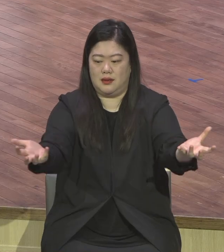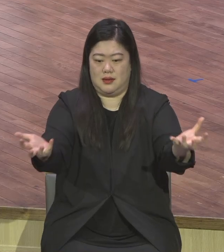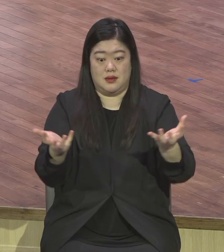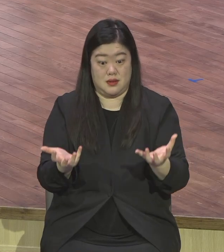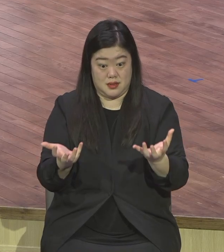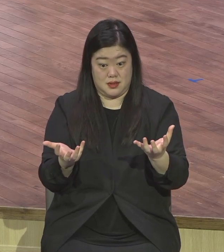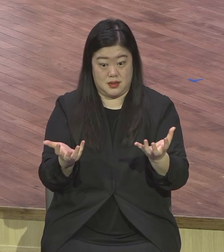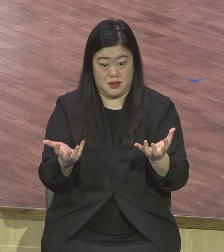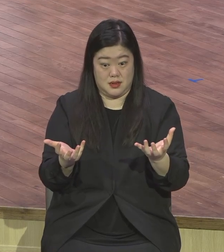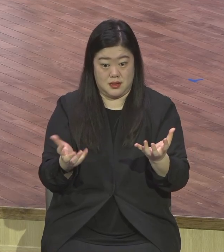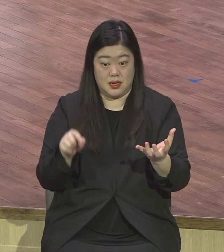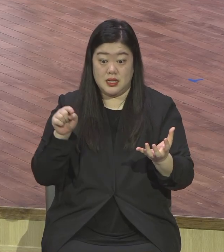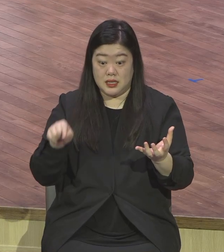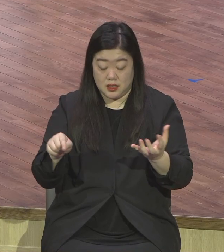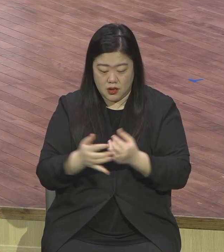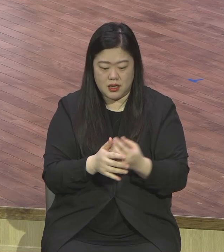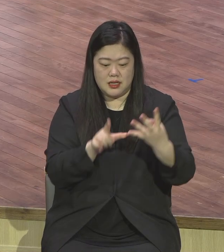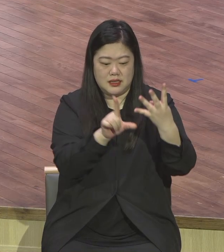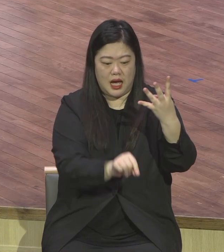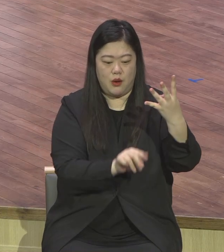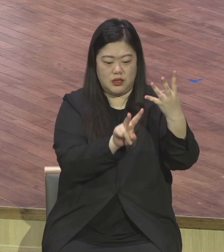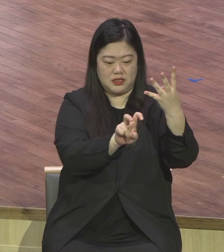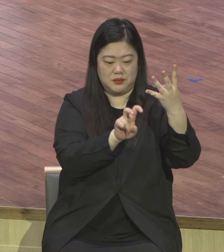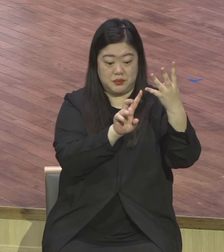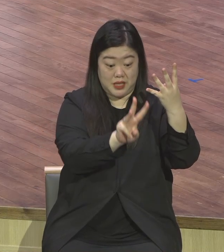30일 주일에 이제 예배 초청합니다.